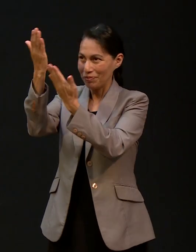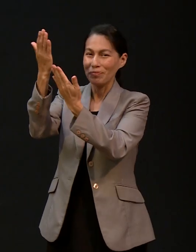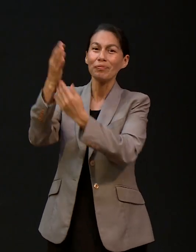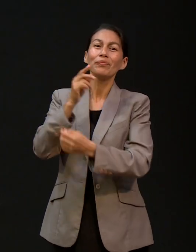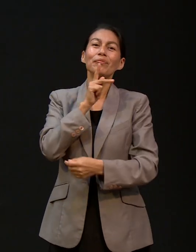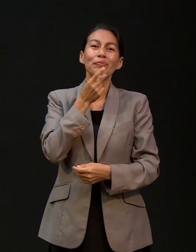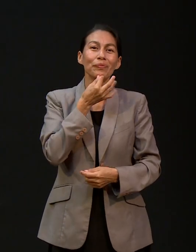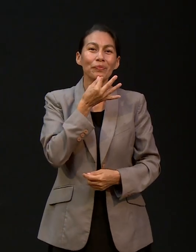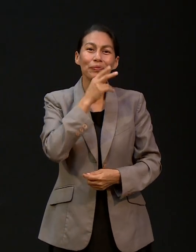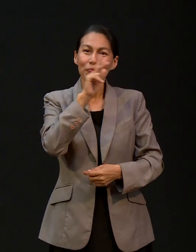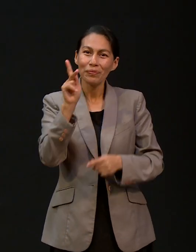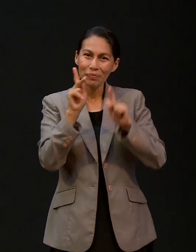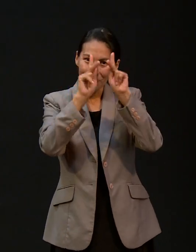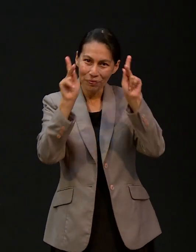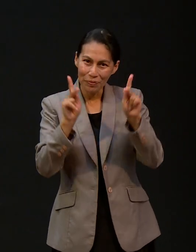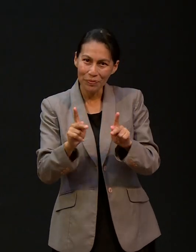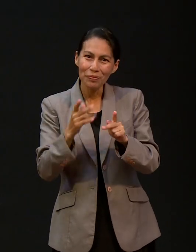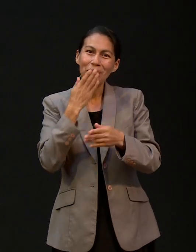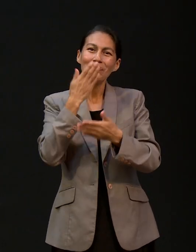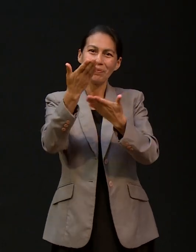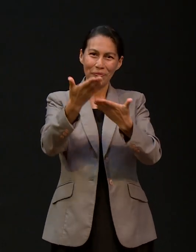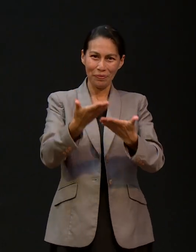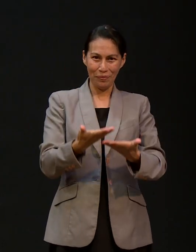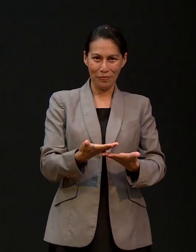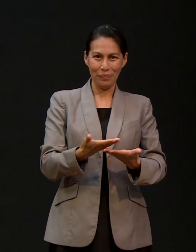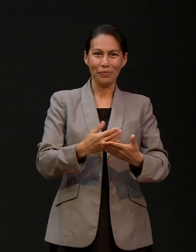imposible. Bienvenidos a Un Momento de Paz.